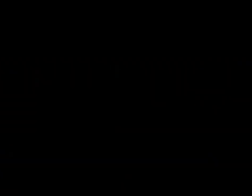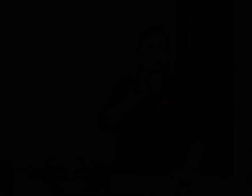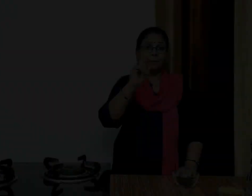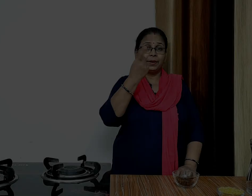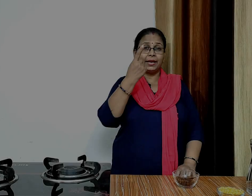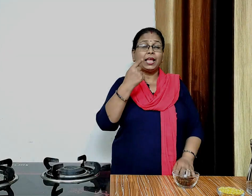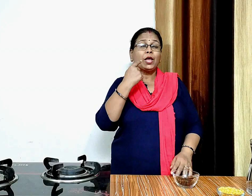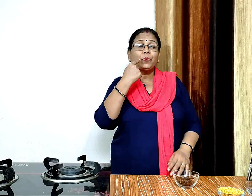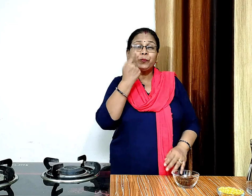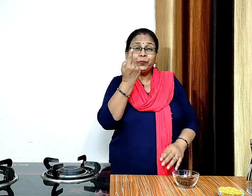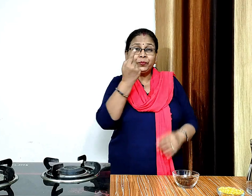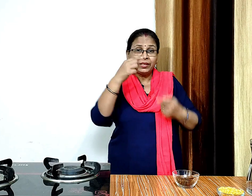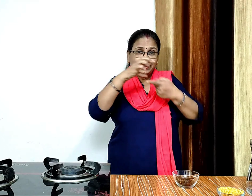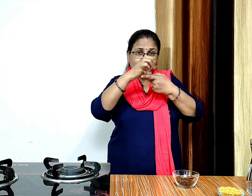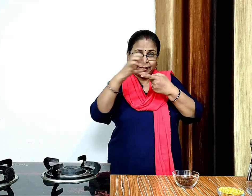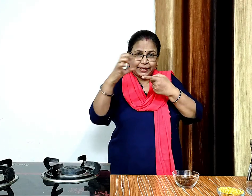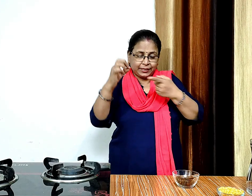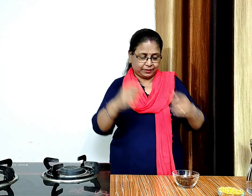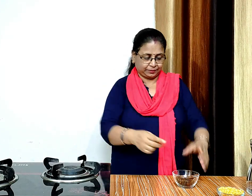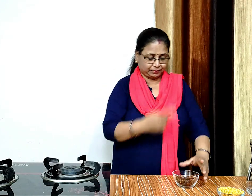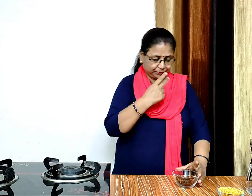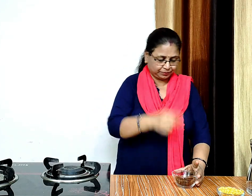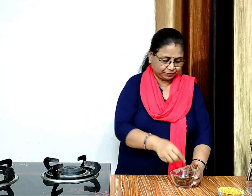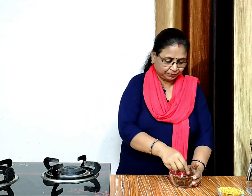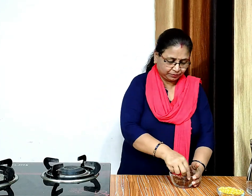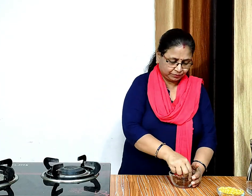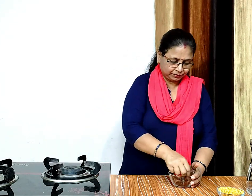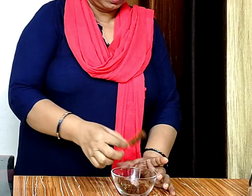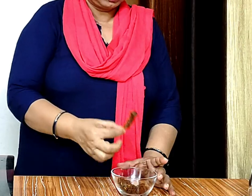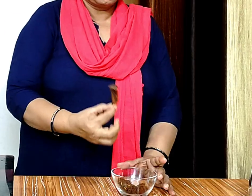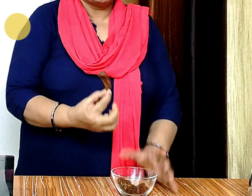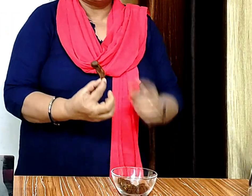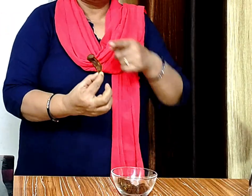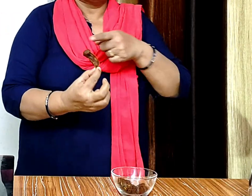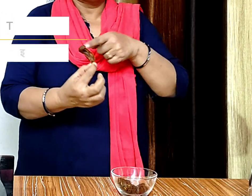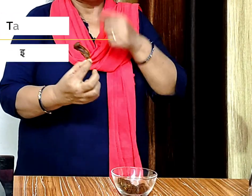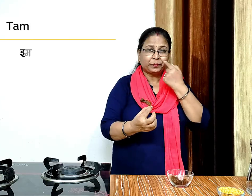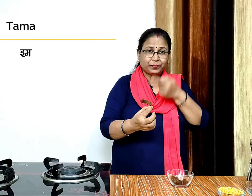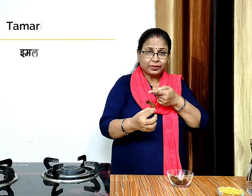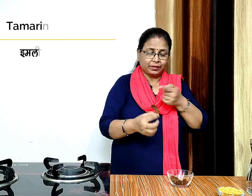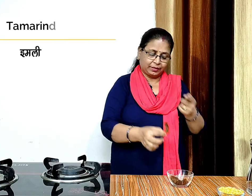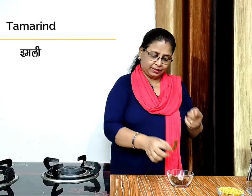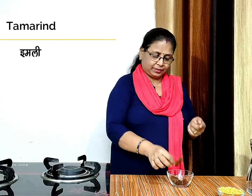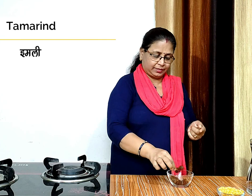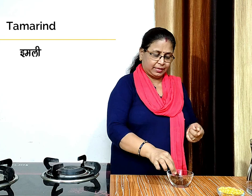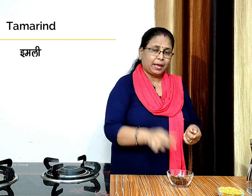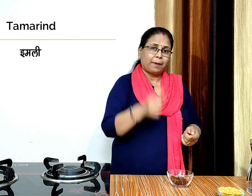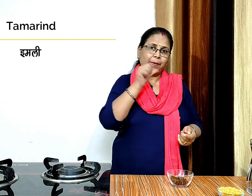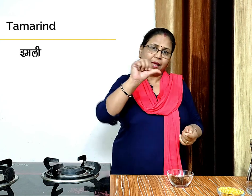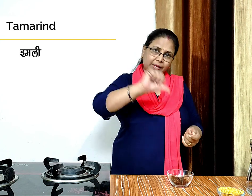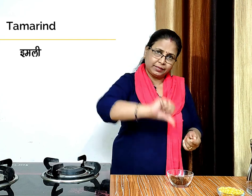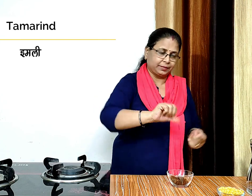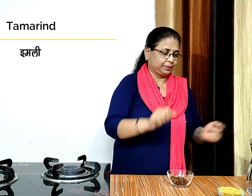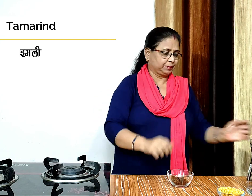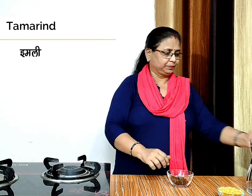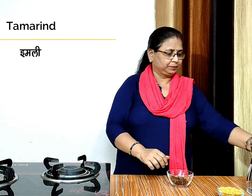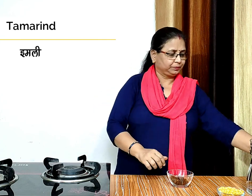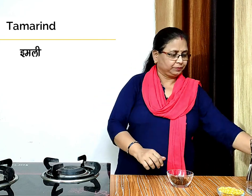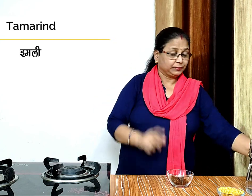सामभर बनानी के लिए सबसे पहले हम दो से तीन इंपली लेंगे और